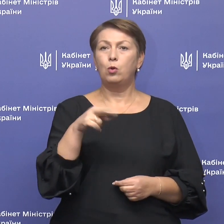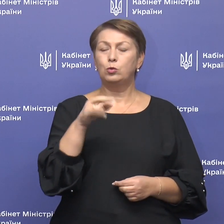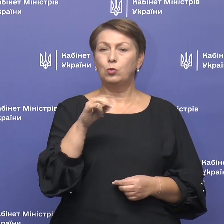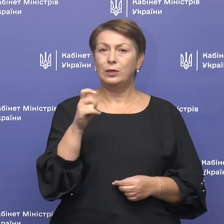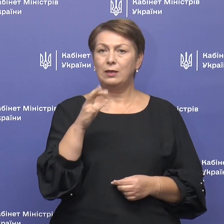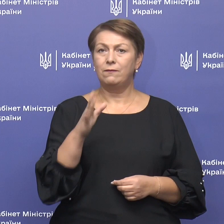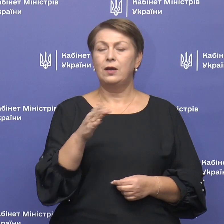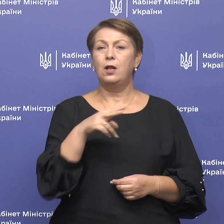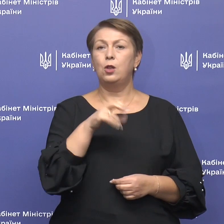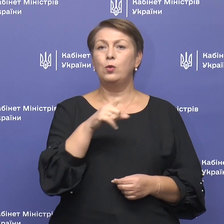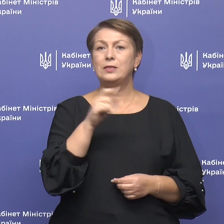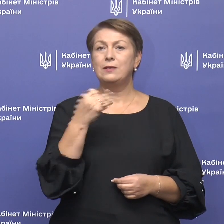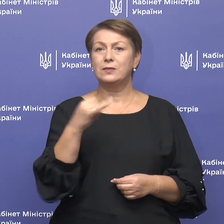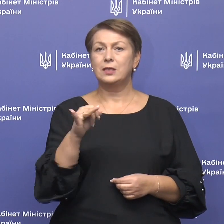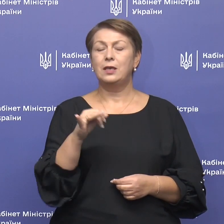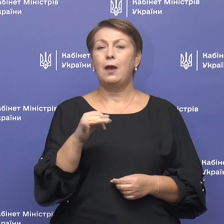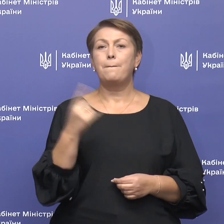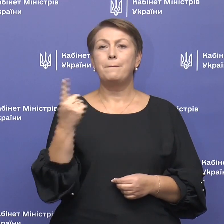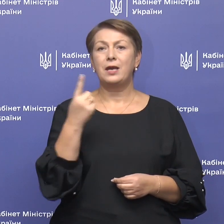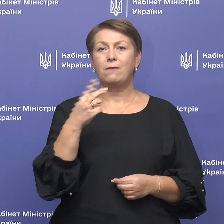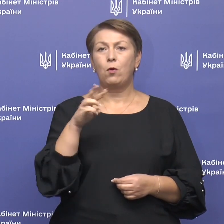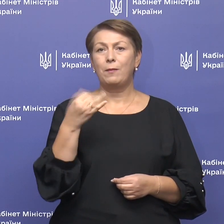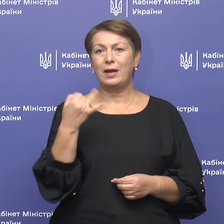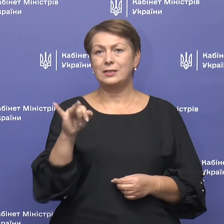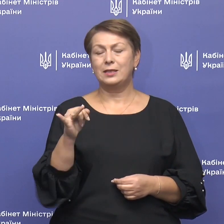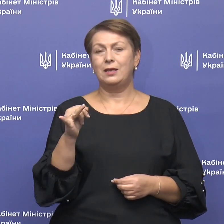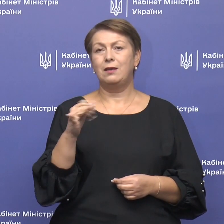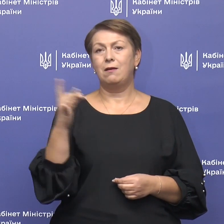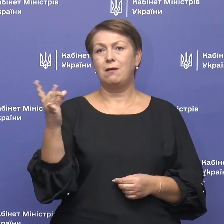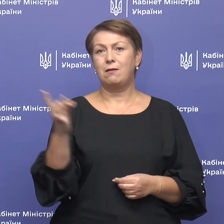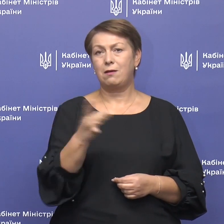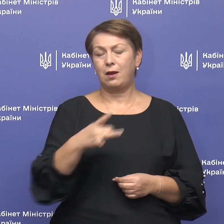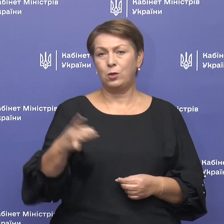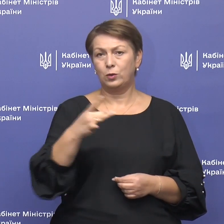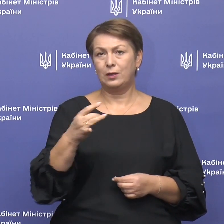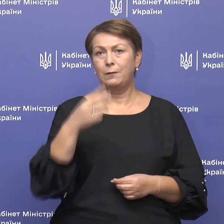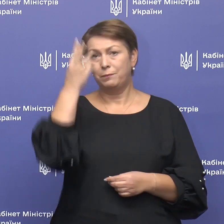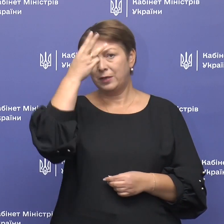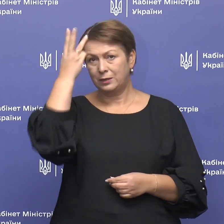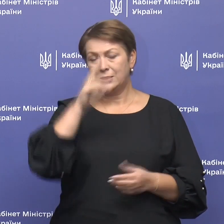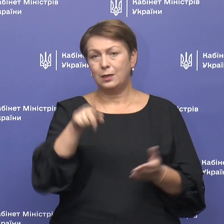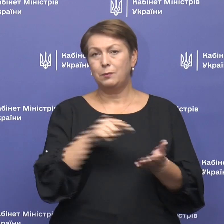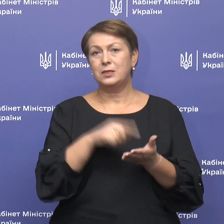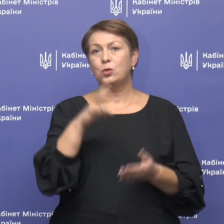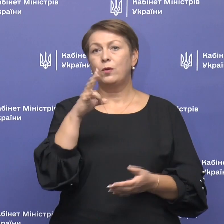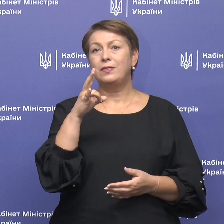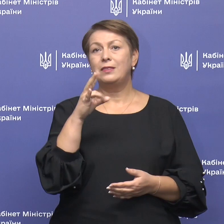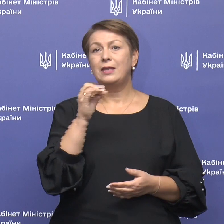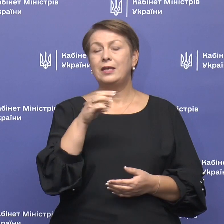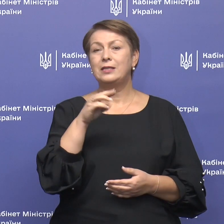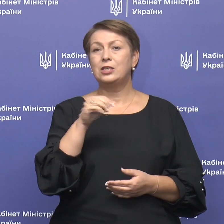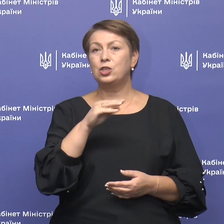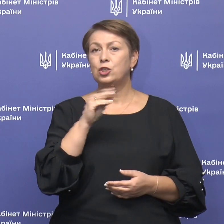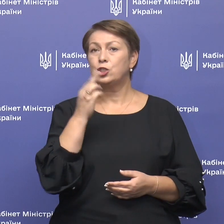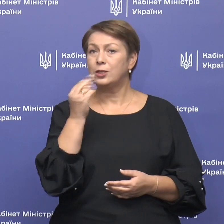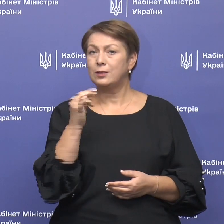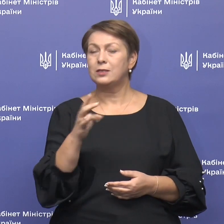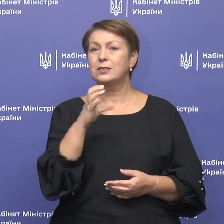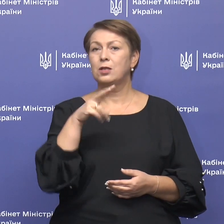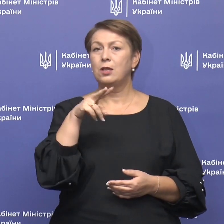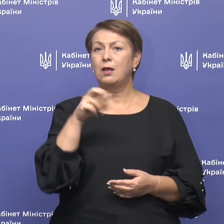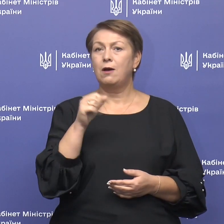Лозівський і Первомайський райони. У Хмельницькій – місто Нетішим, місто Славута, Волочеський,